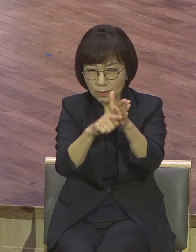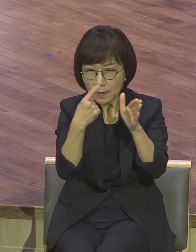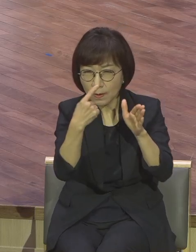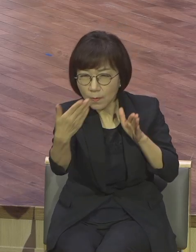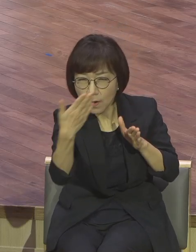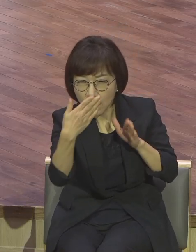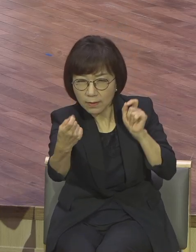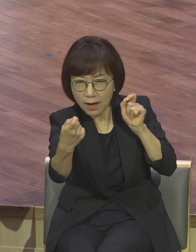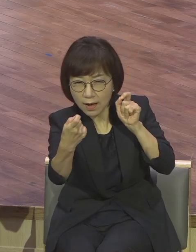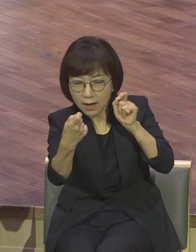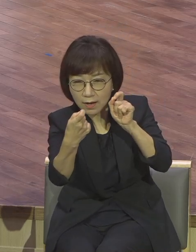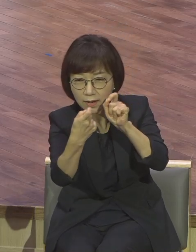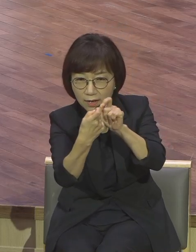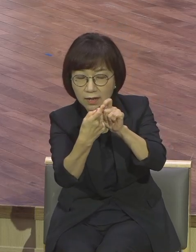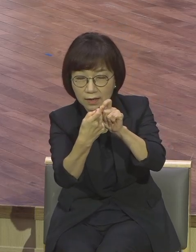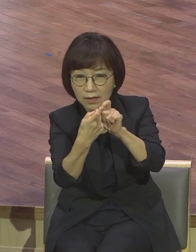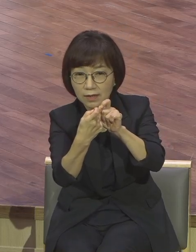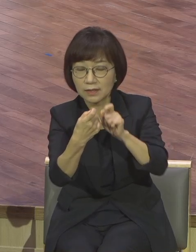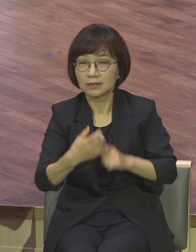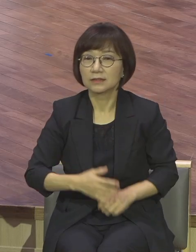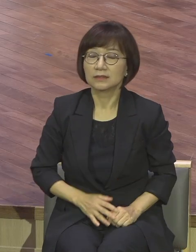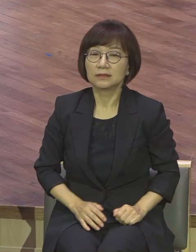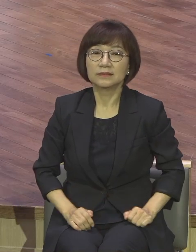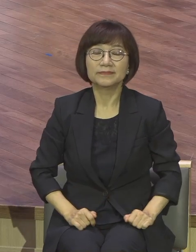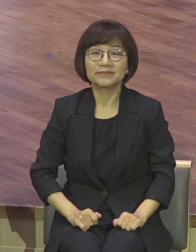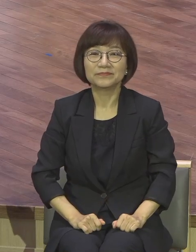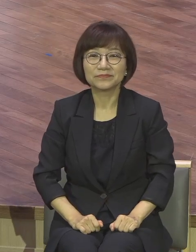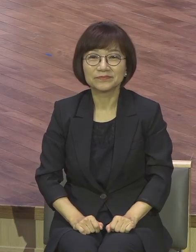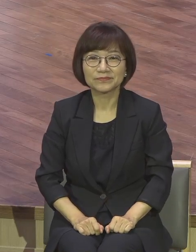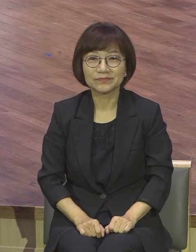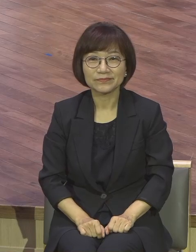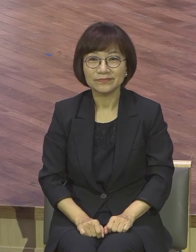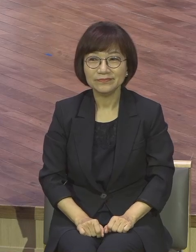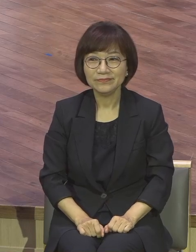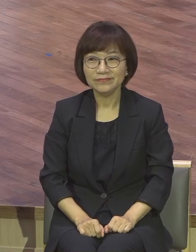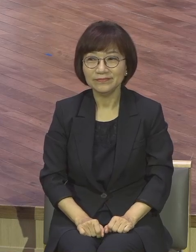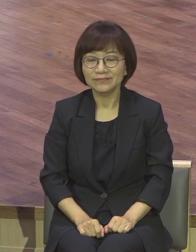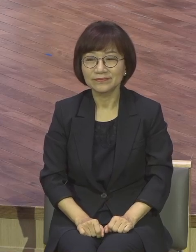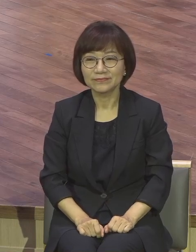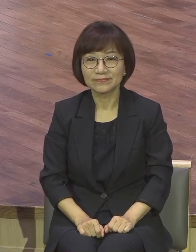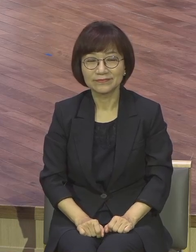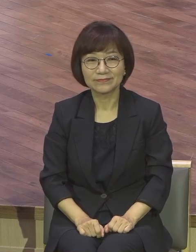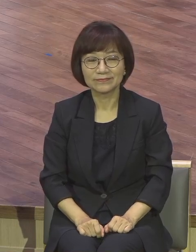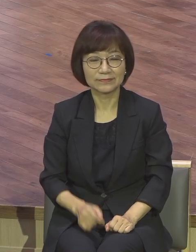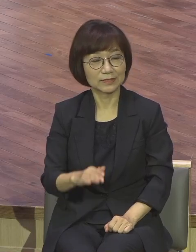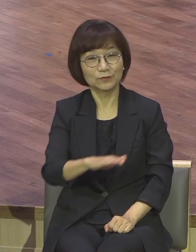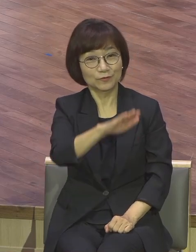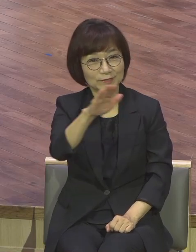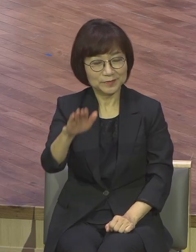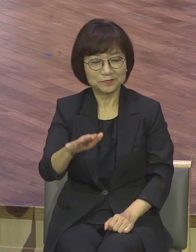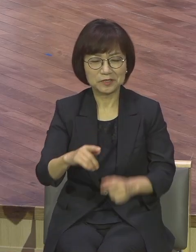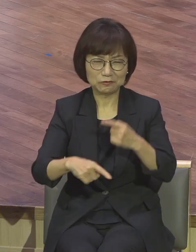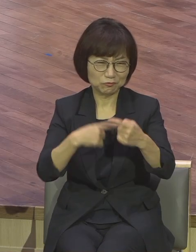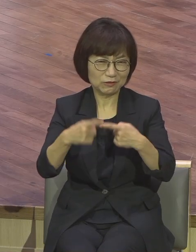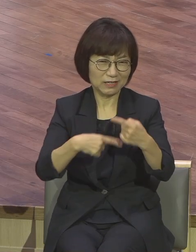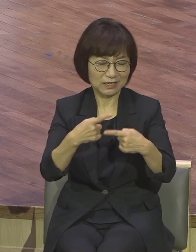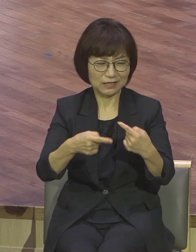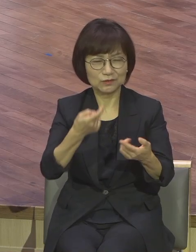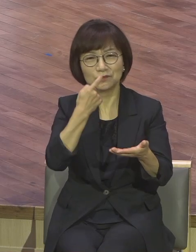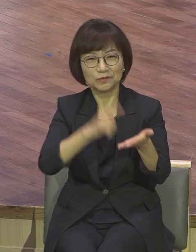우리가 이렇게 쉽게 이렇게 십자가 대속 이렇게 말을 하지만은